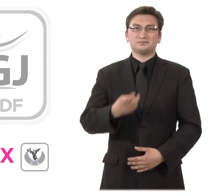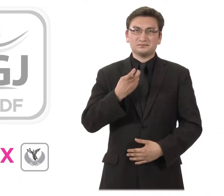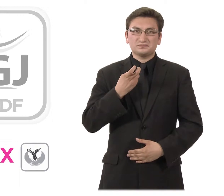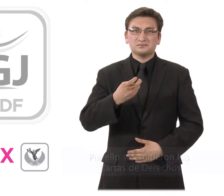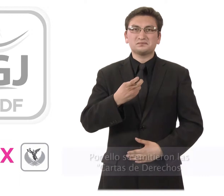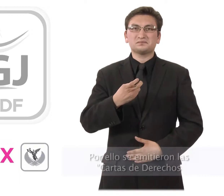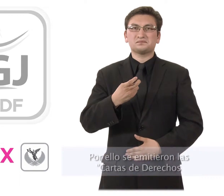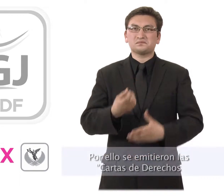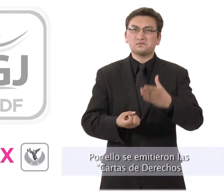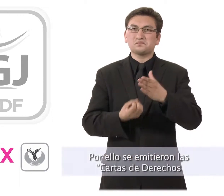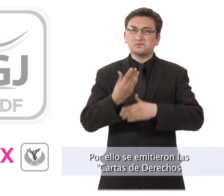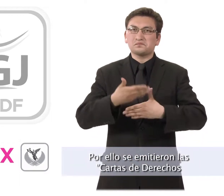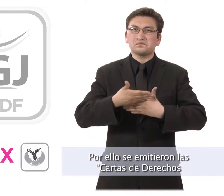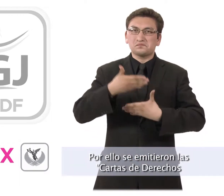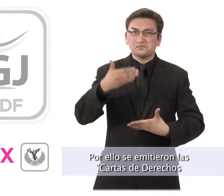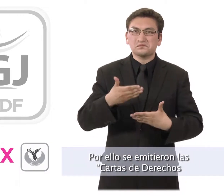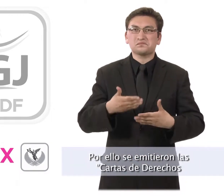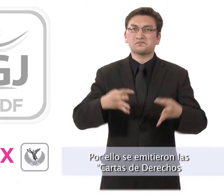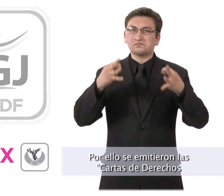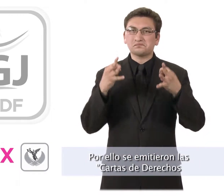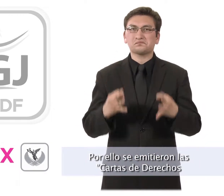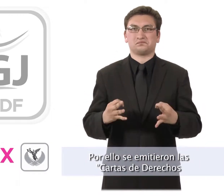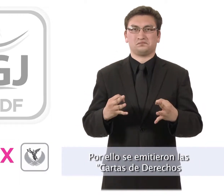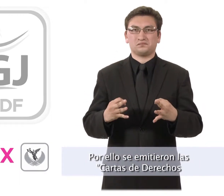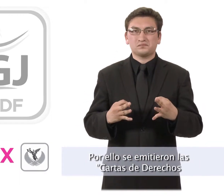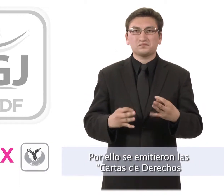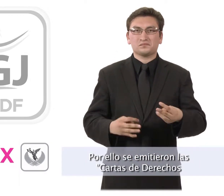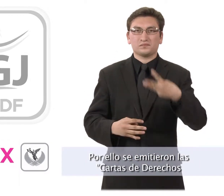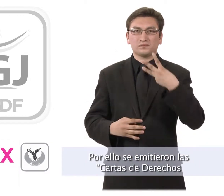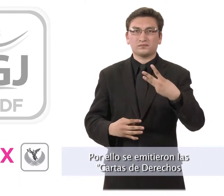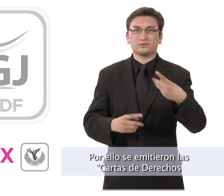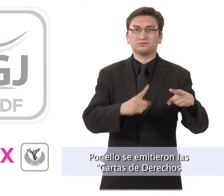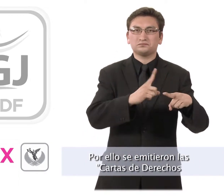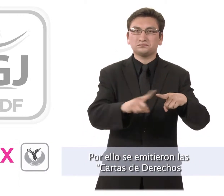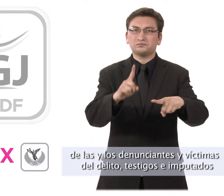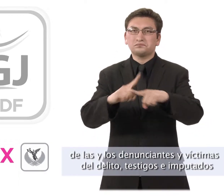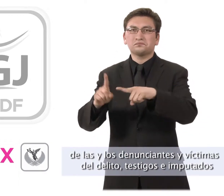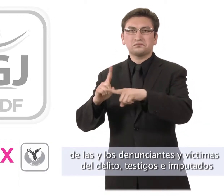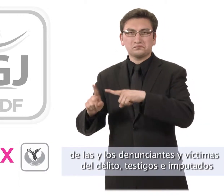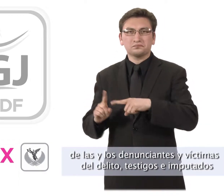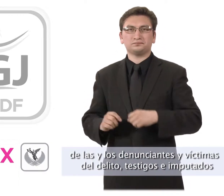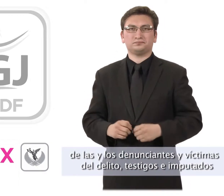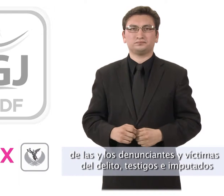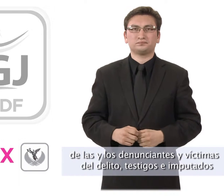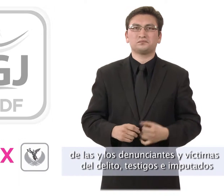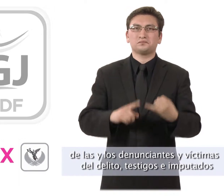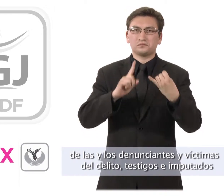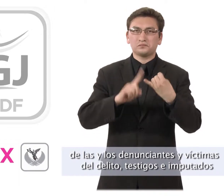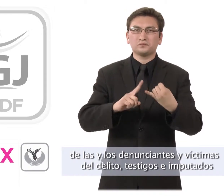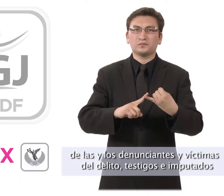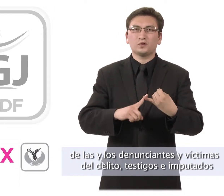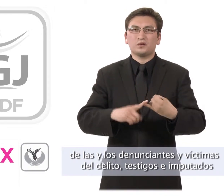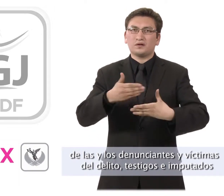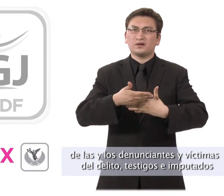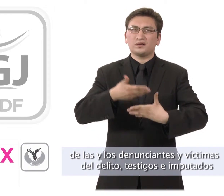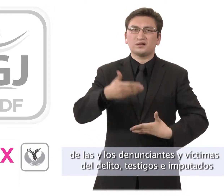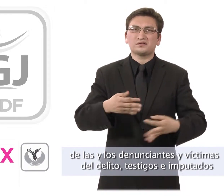Por ello se emitieron las cartas de derechos de las y los denunciantes y víctimas del delito, testigos e